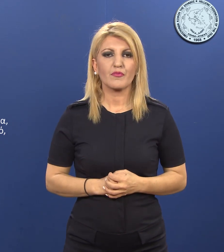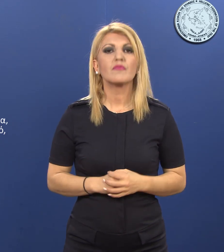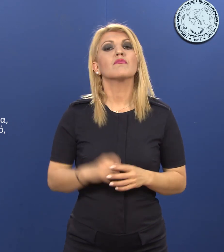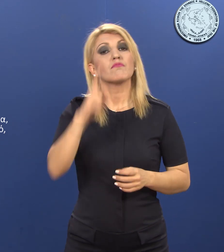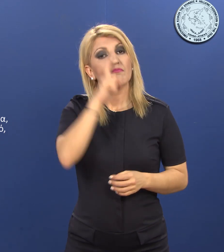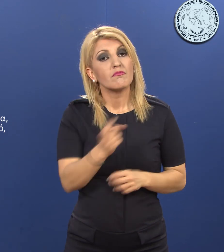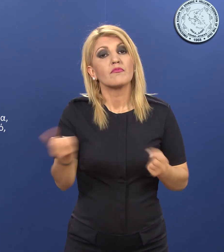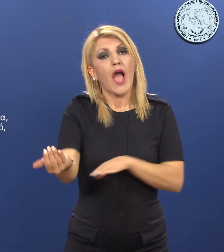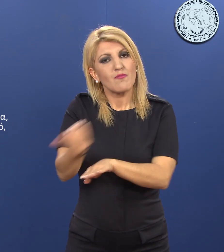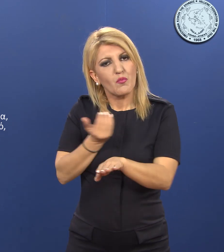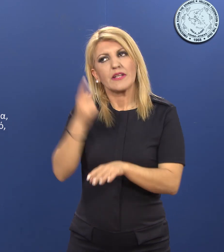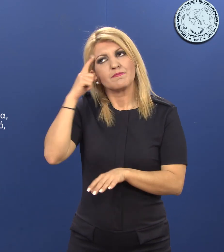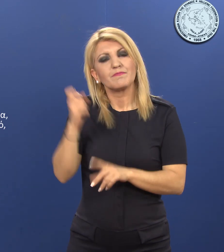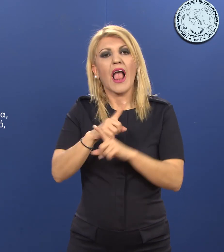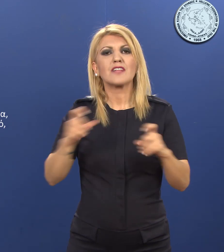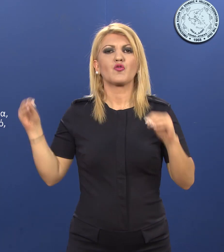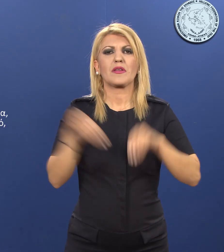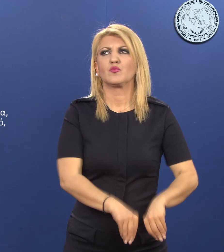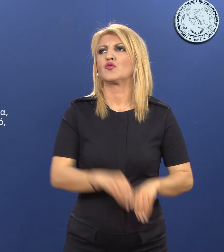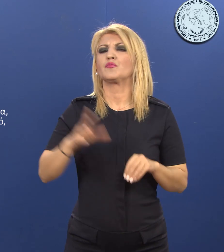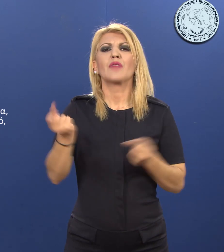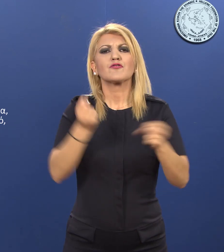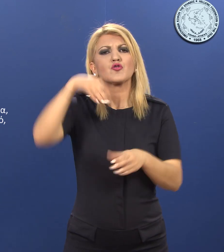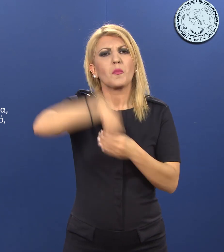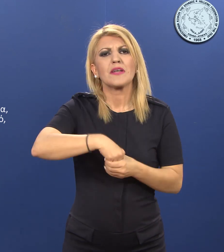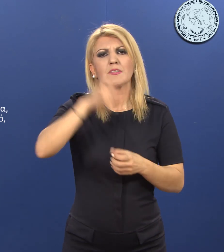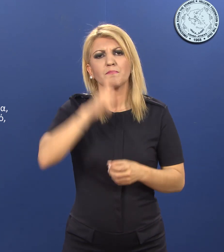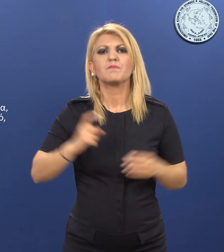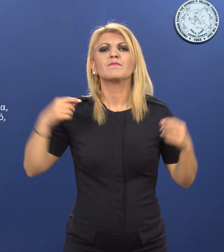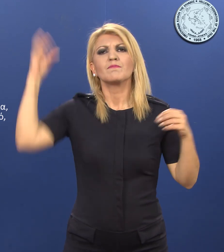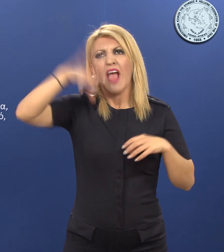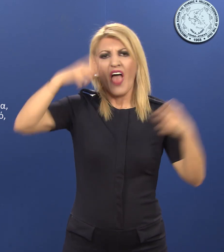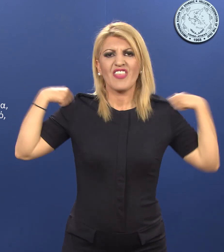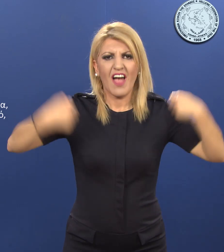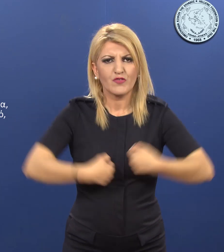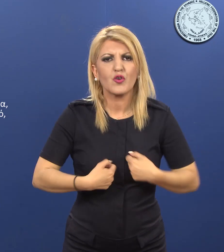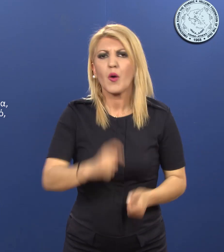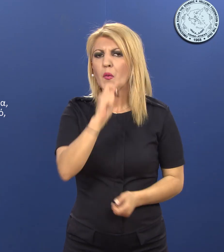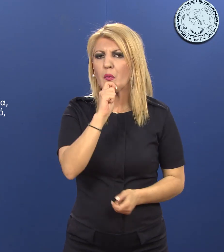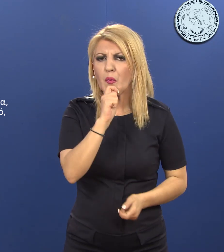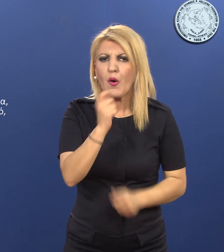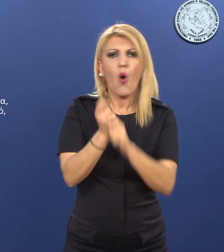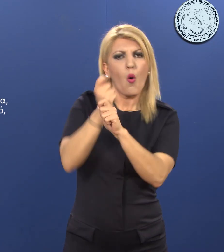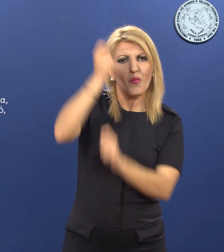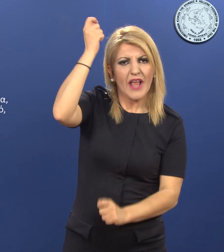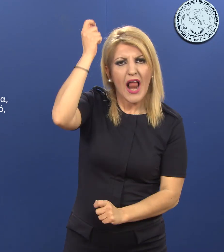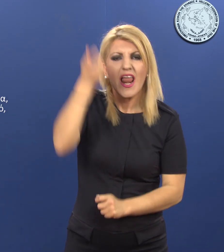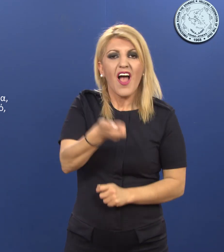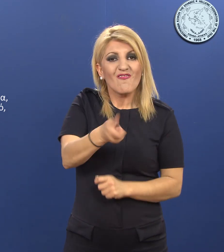Εξοπλισμός όπως αδιάβροχα, ομπρέλες, σφυρίχτρα, γαλότσες, φαγκός, κουβέρτες, νερό, πρόχειρο φαγητό, σταφίδες,